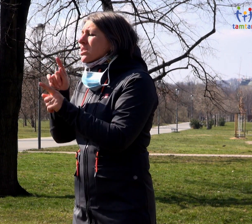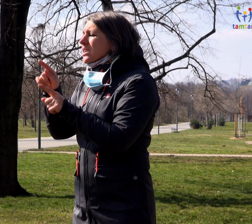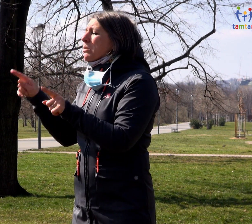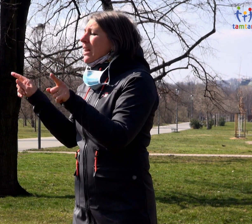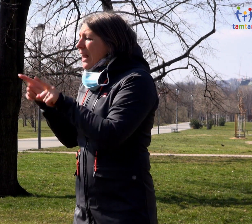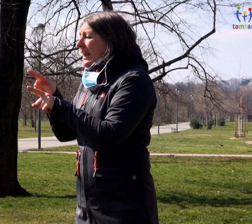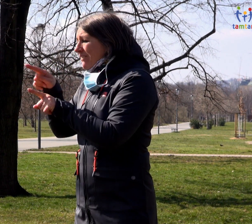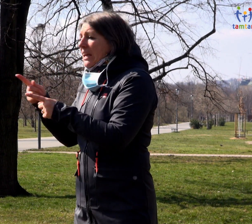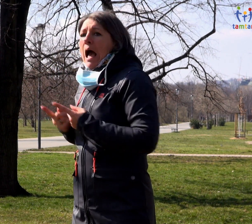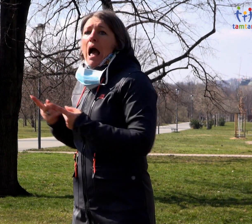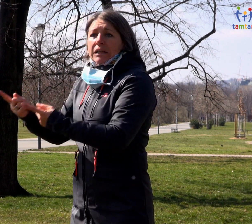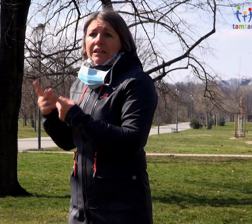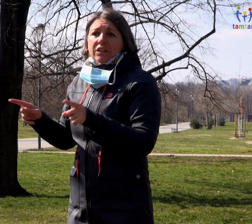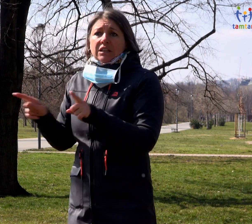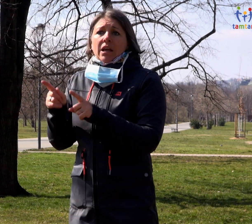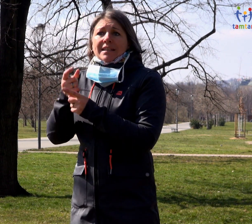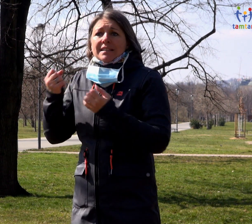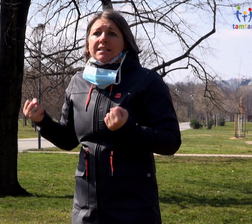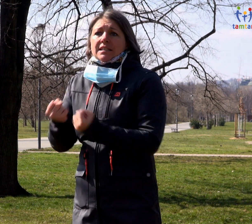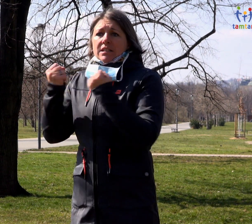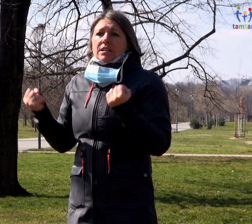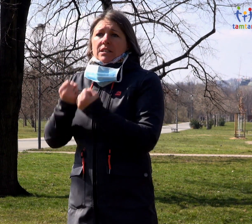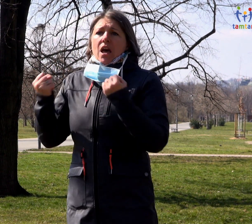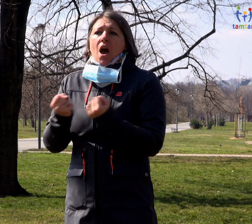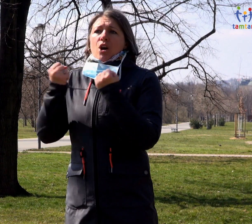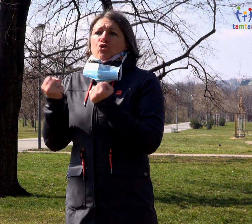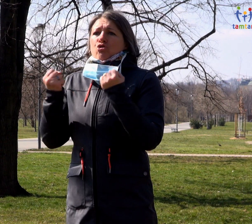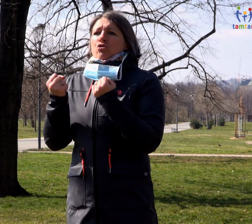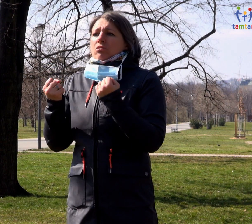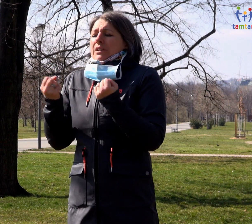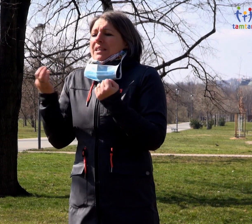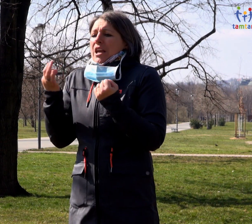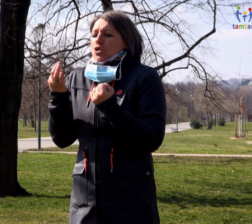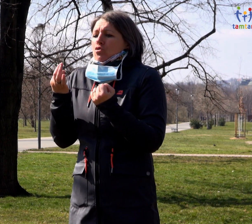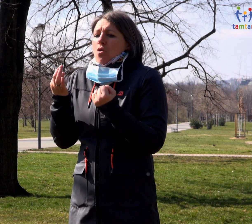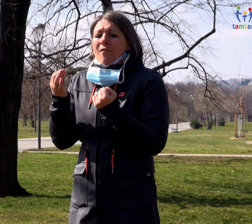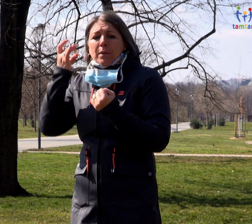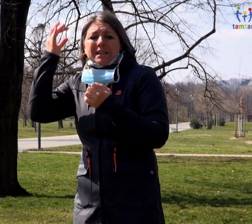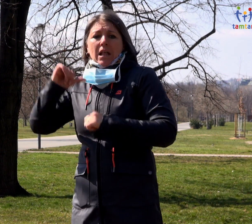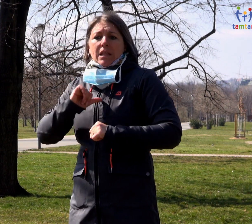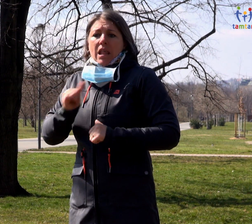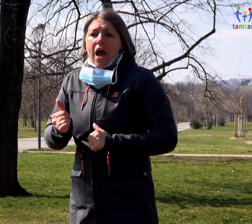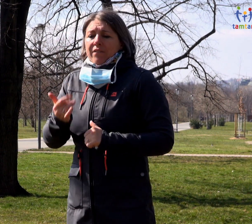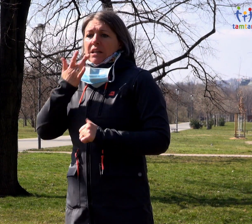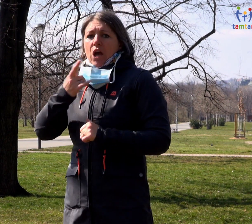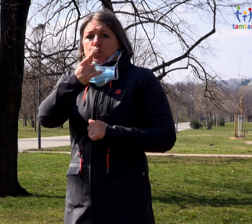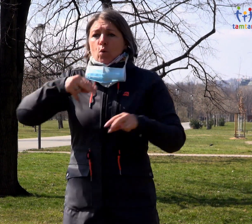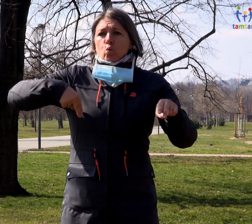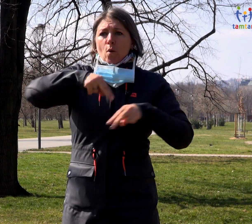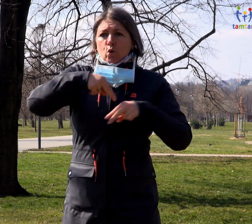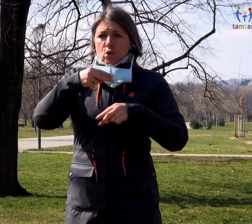informovali. Informovali a aby měli i připravené návrhy, jakým způsobem budou komunikovat.